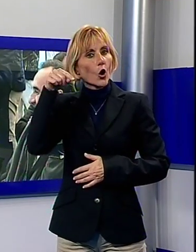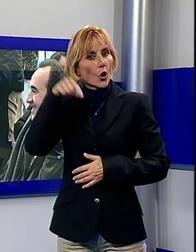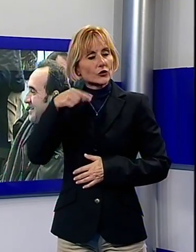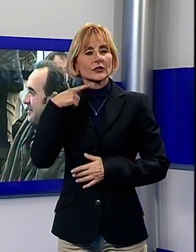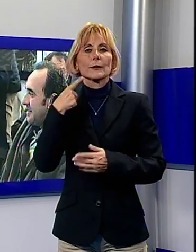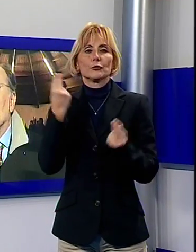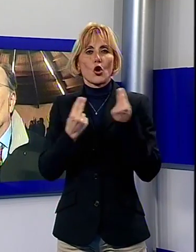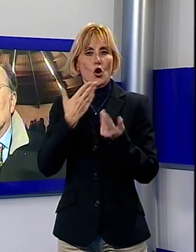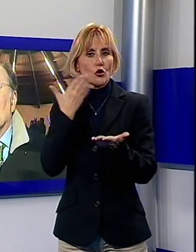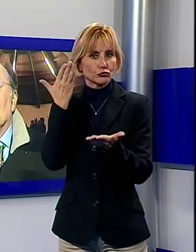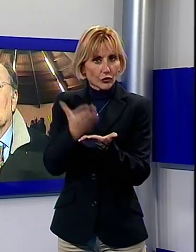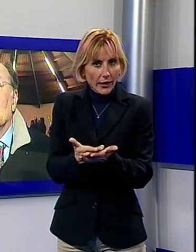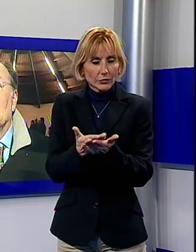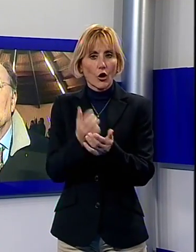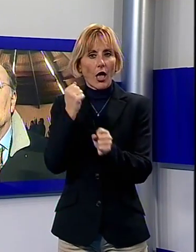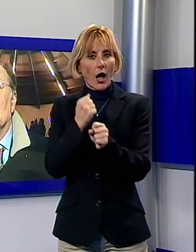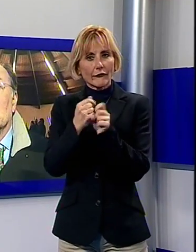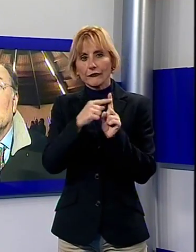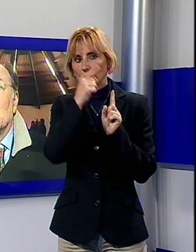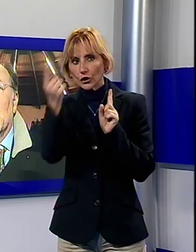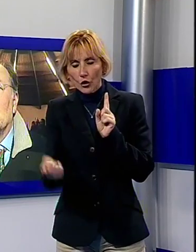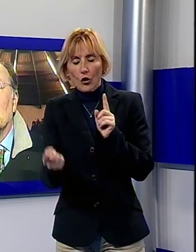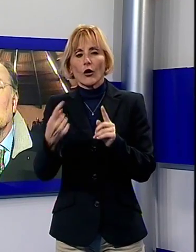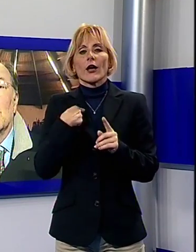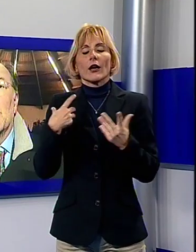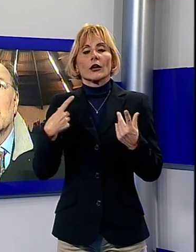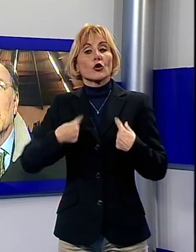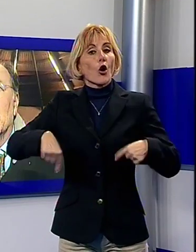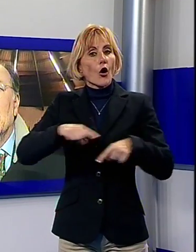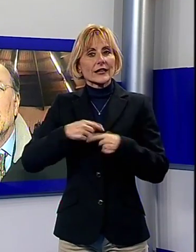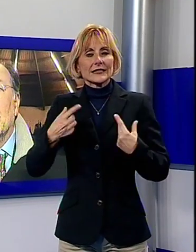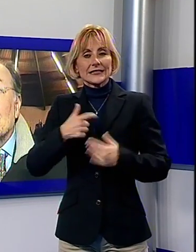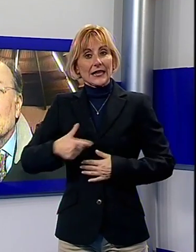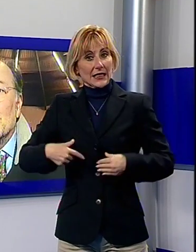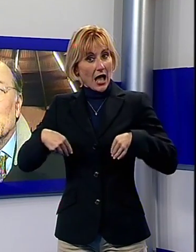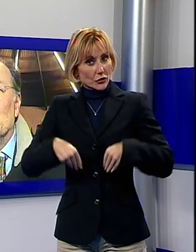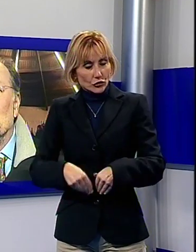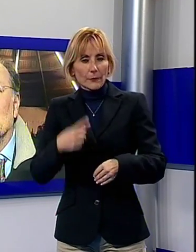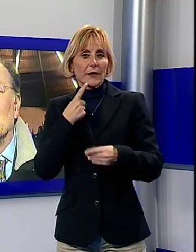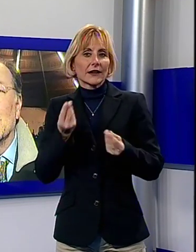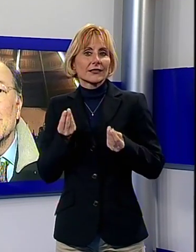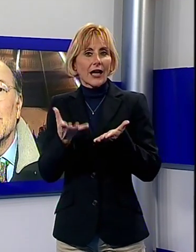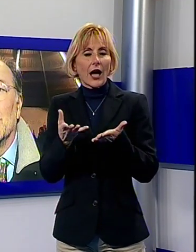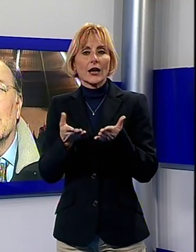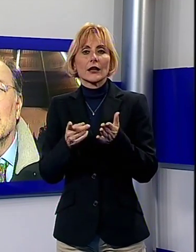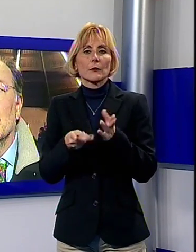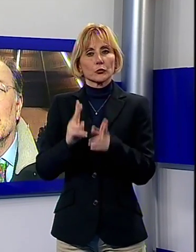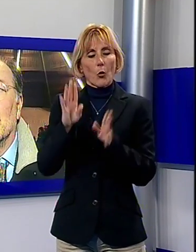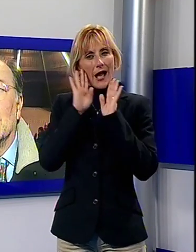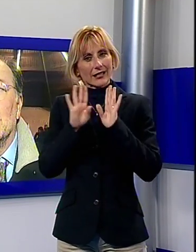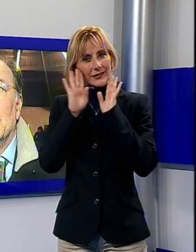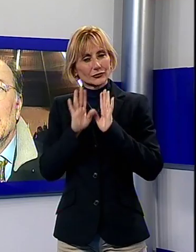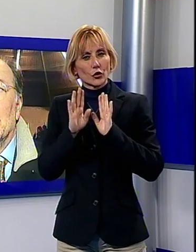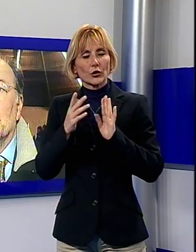realizzato. Siamo qua anche con gli altri sindaci per sollecitare una maggiore attenzione, un'ulteriore attenzione a questi